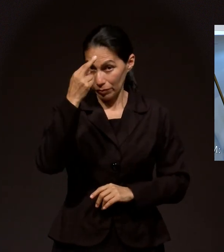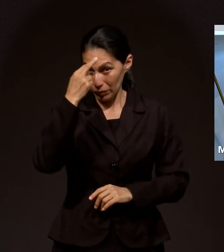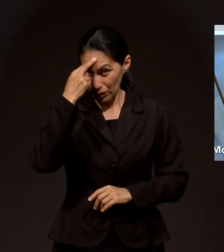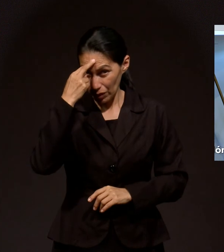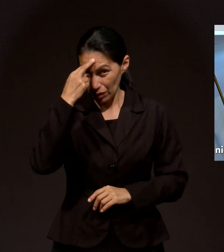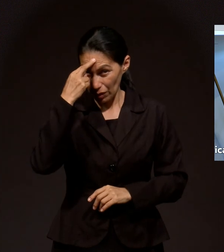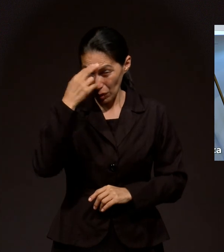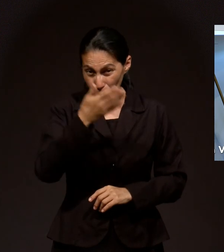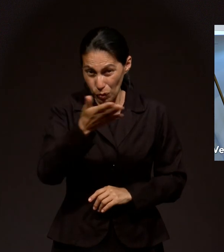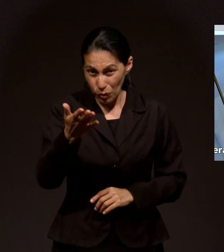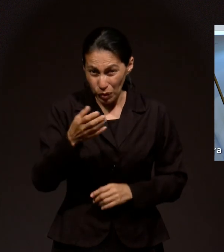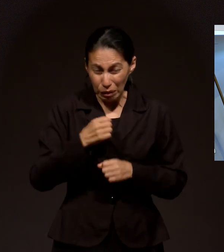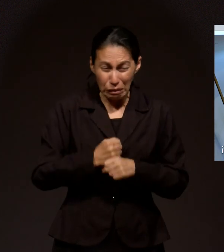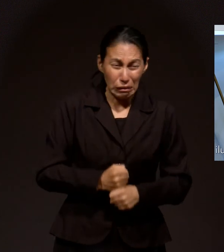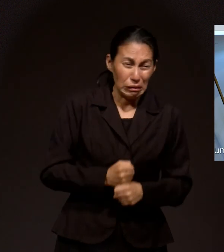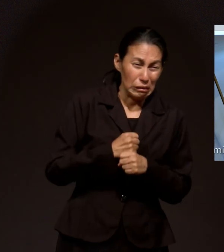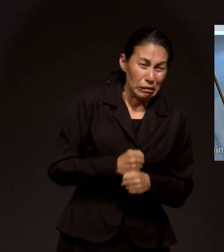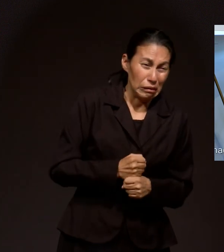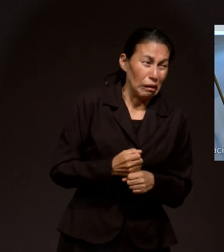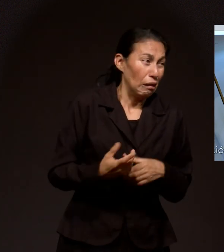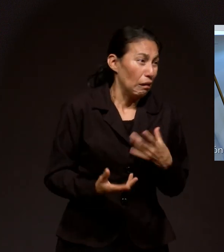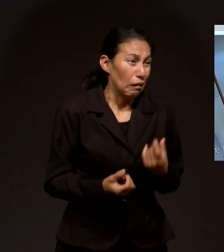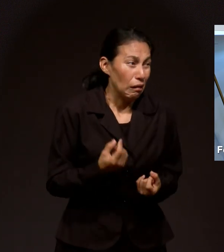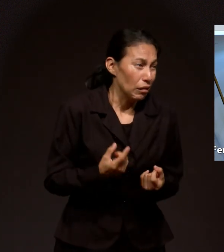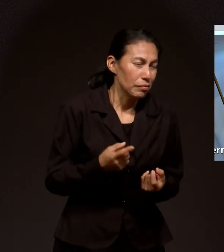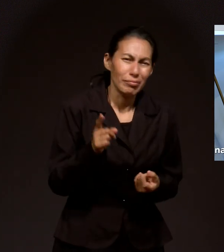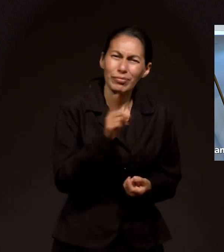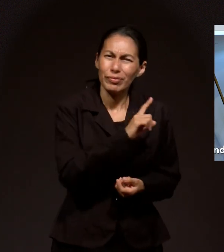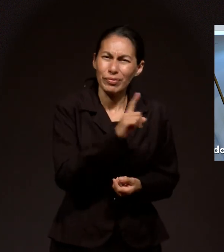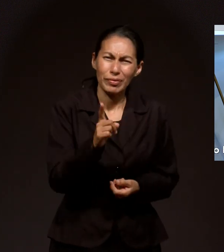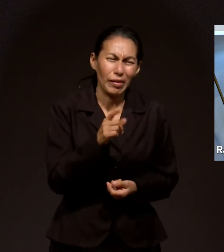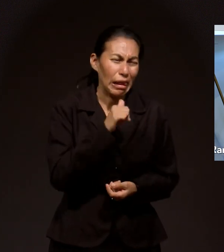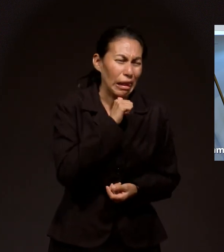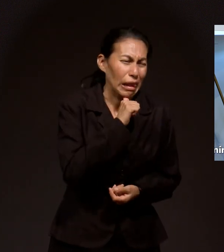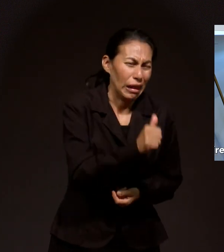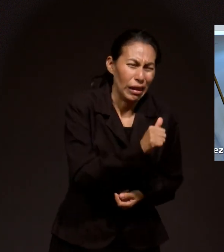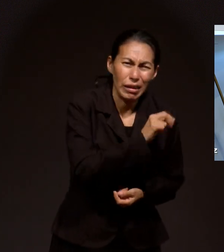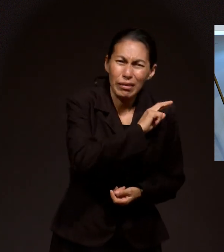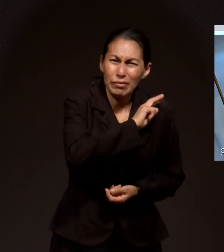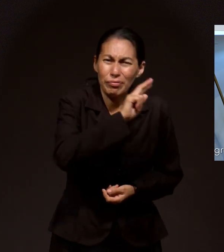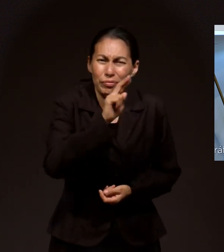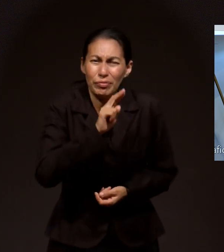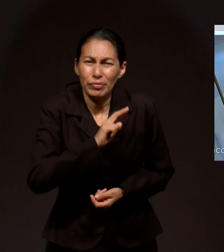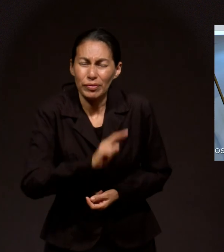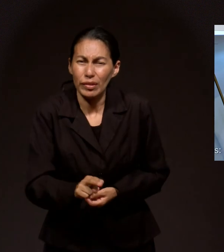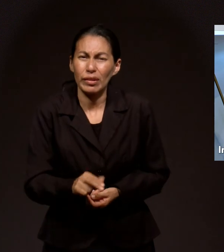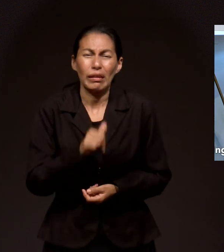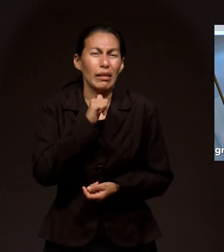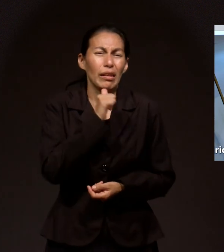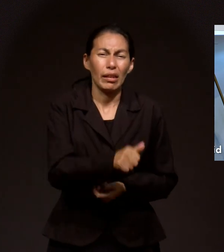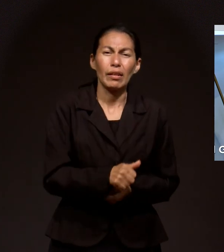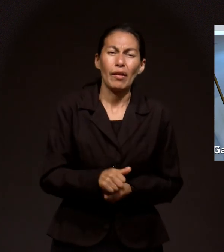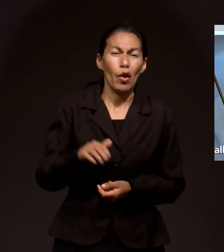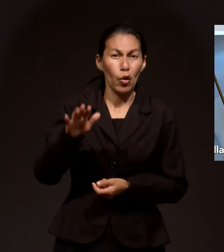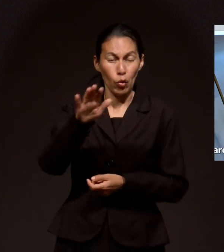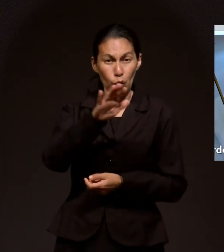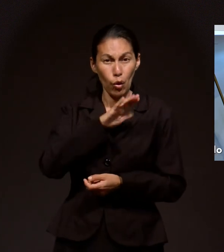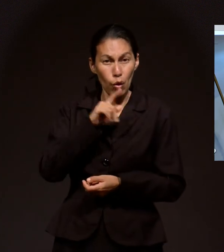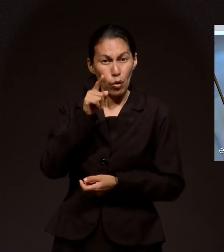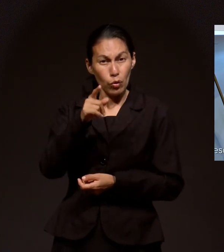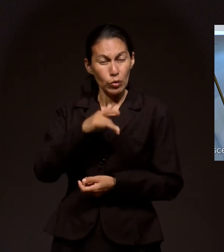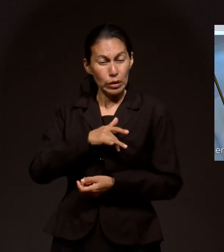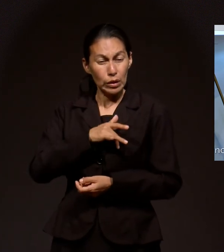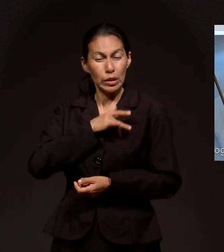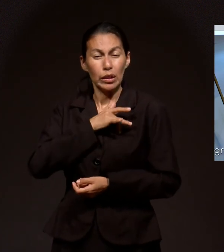Estéis Afanados Angustiados Por nada Mas sean Conocidas Vuestras peticiones Delante de